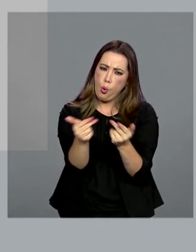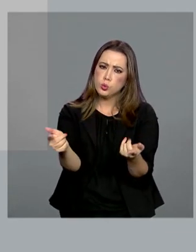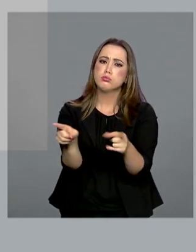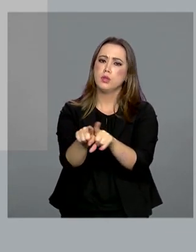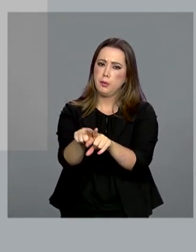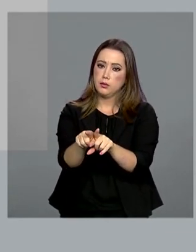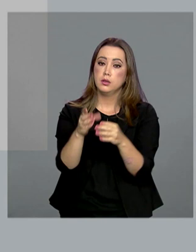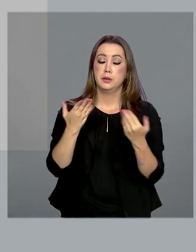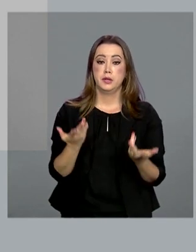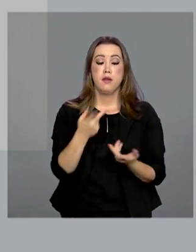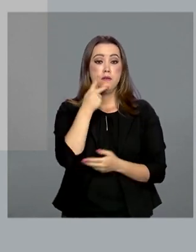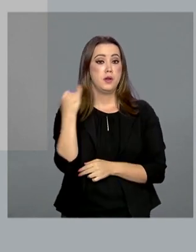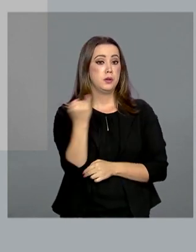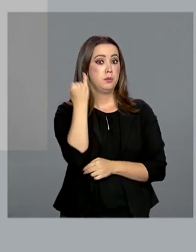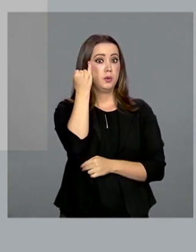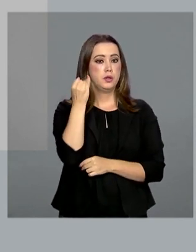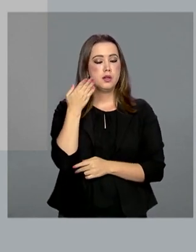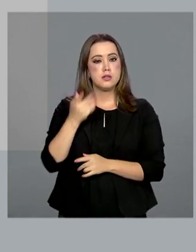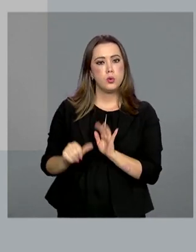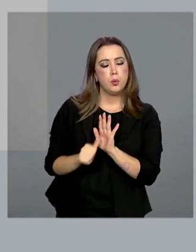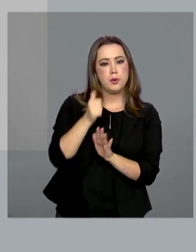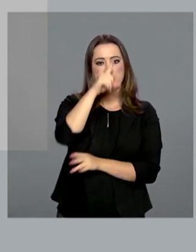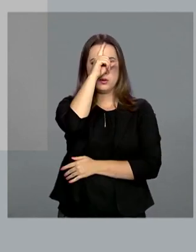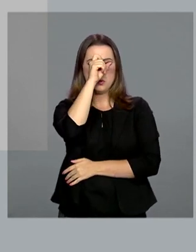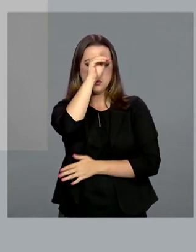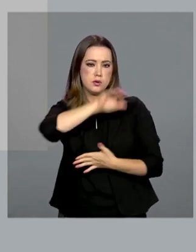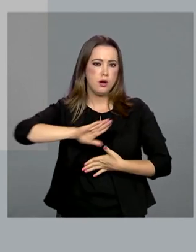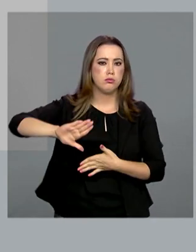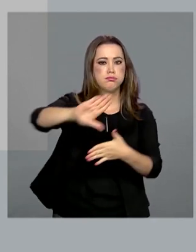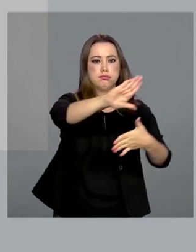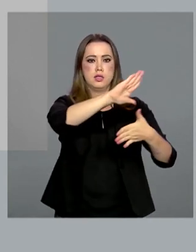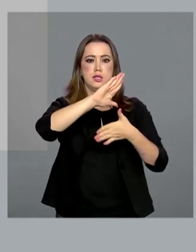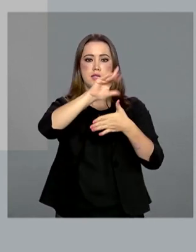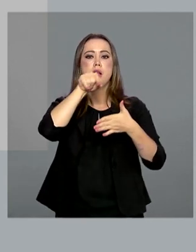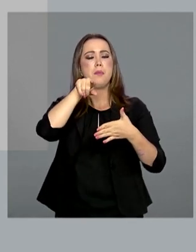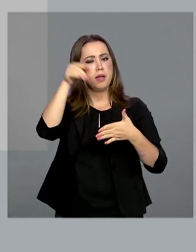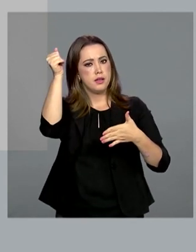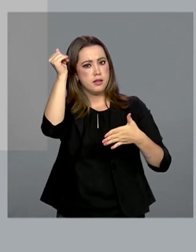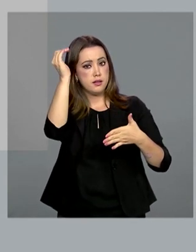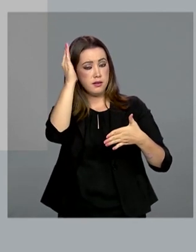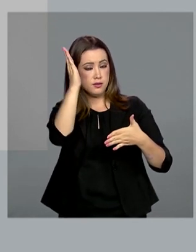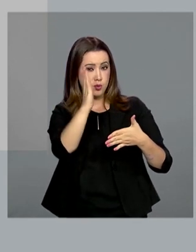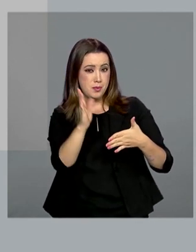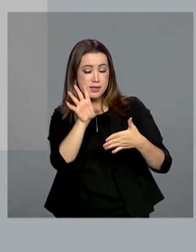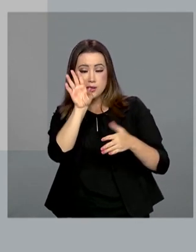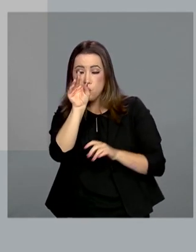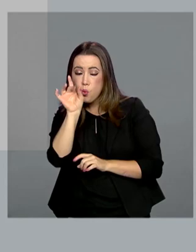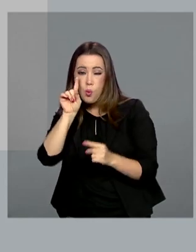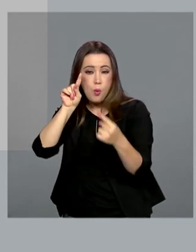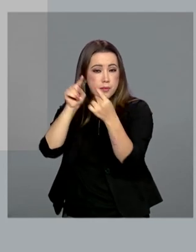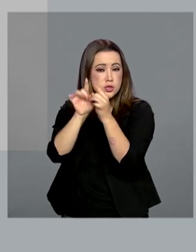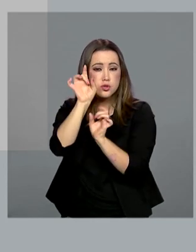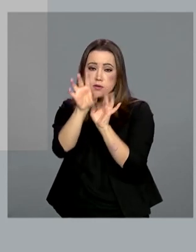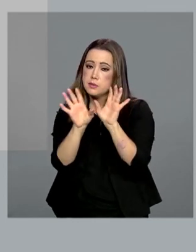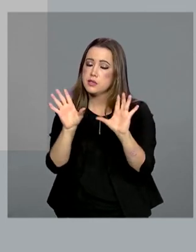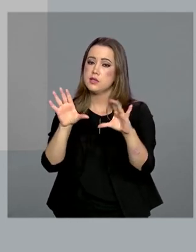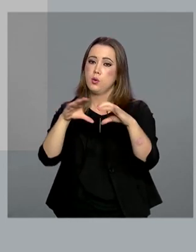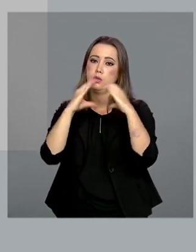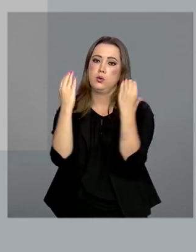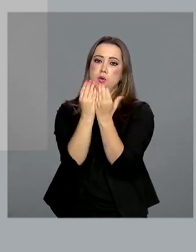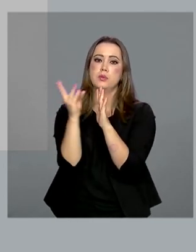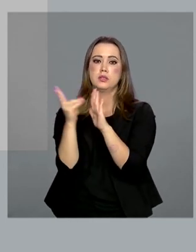O presidente destacou o primeiro hospital das Américas para indígenas no Brasil e o investimento de R$ 4,7